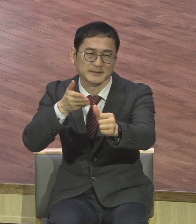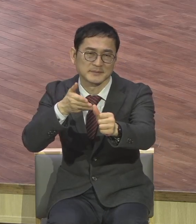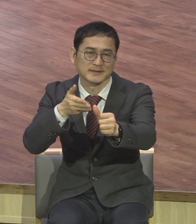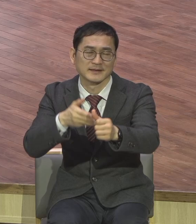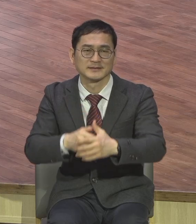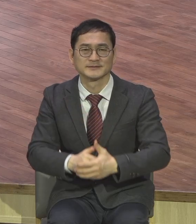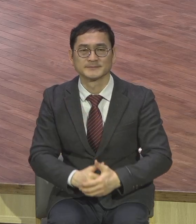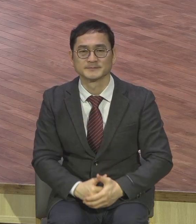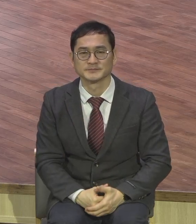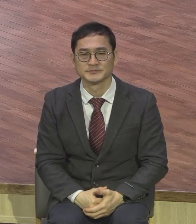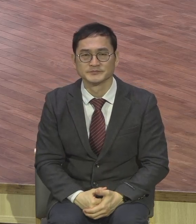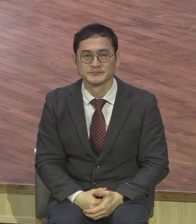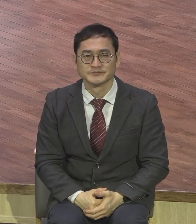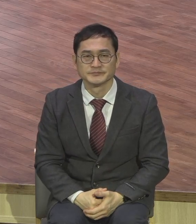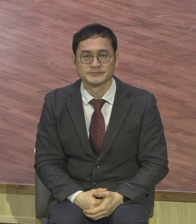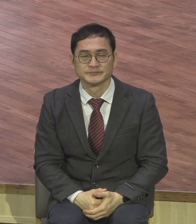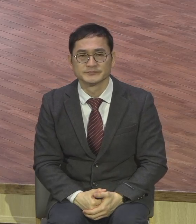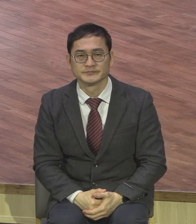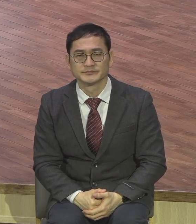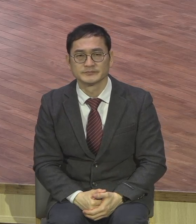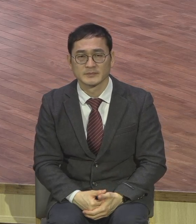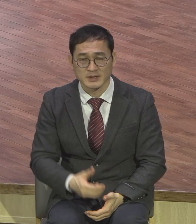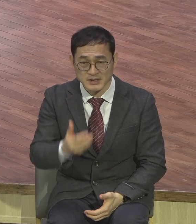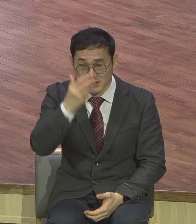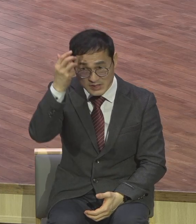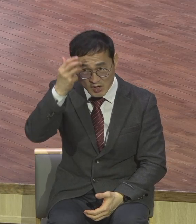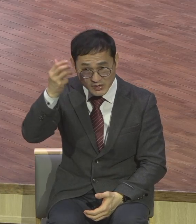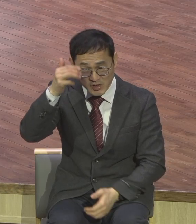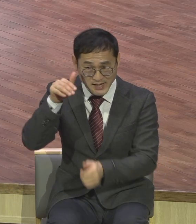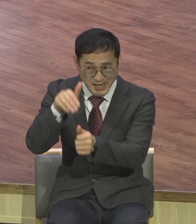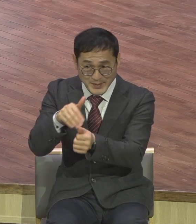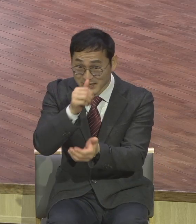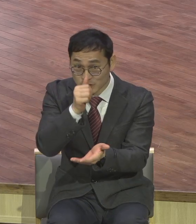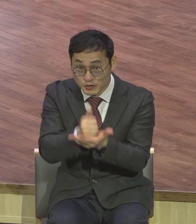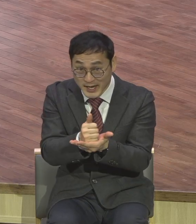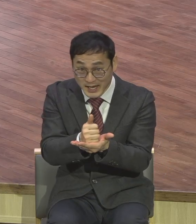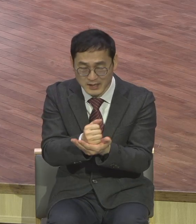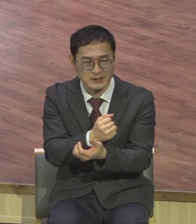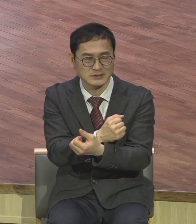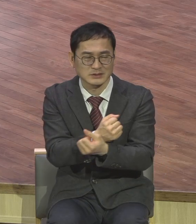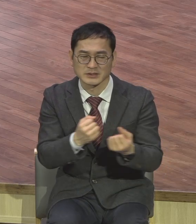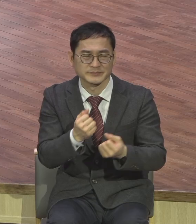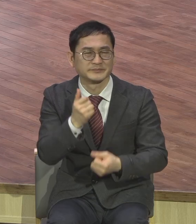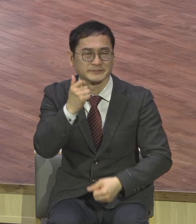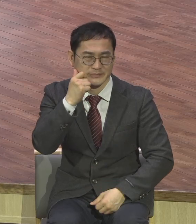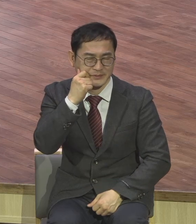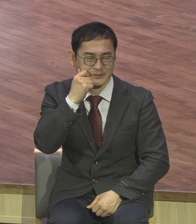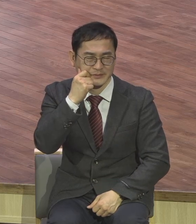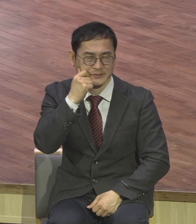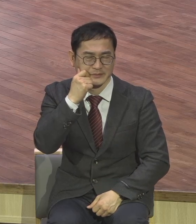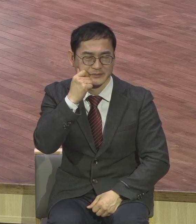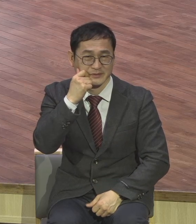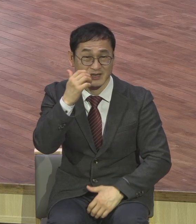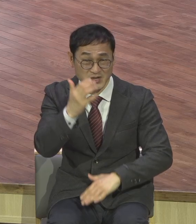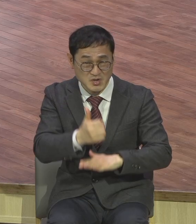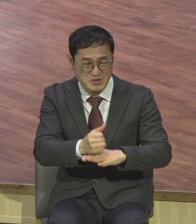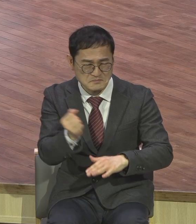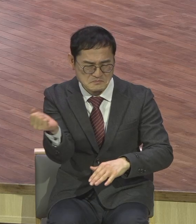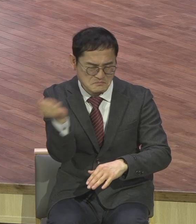결과적으로 성령해방자는 사심을 얻을 수 없는 죄가 된다 얼마나 안타깝습니까 본인만